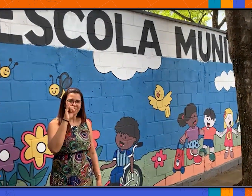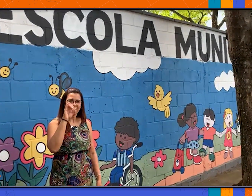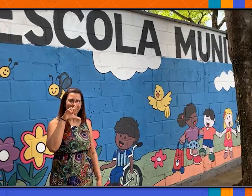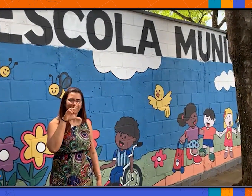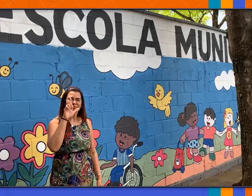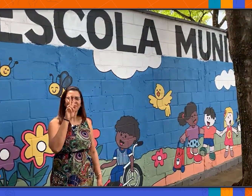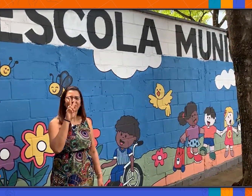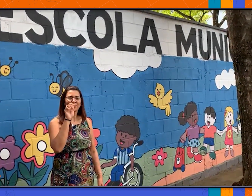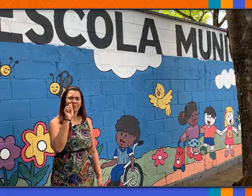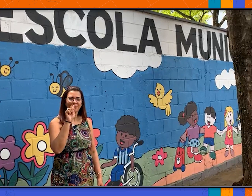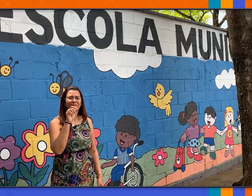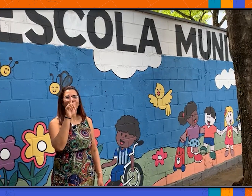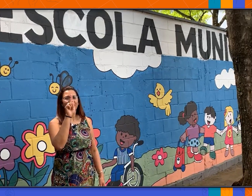Guimarães.